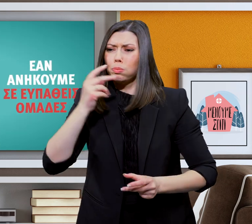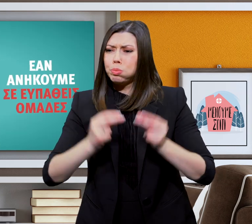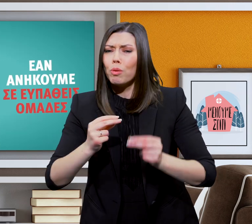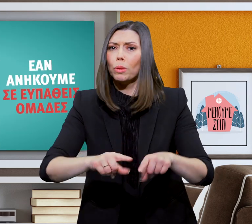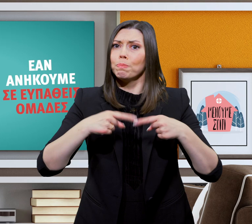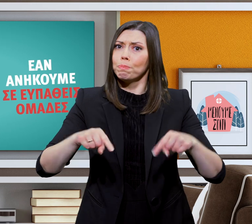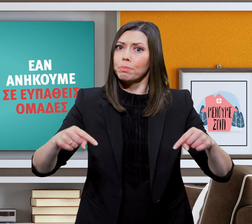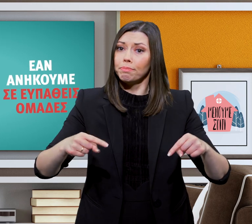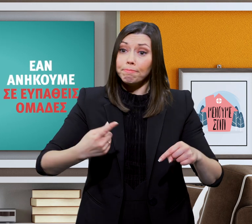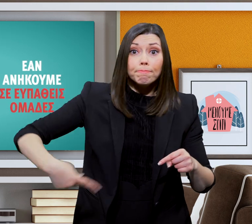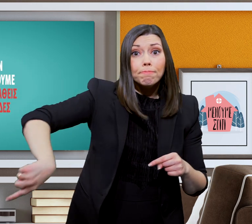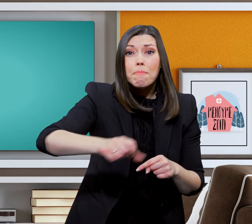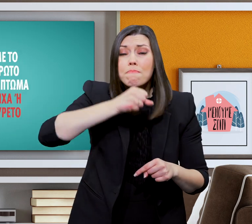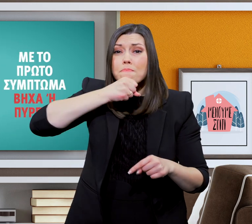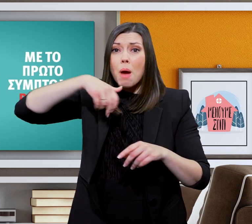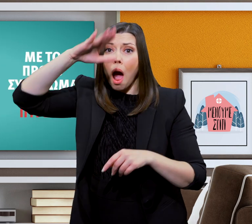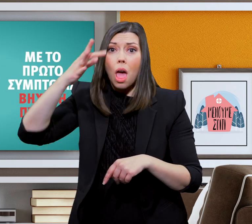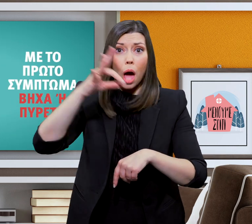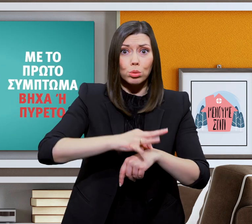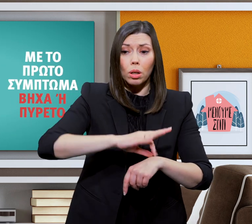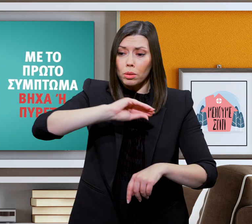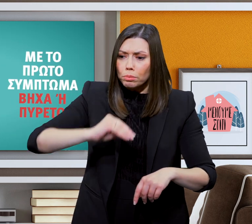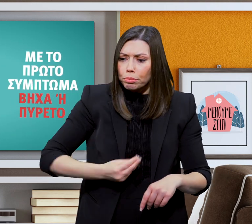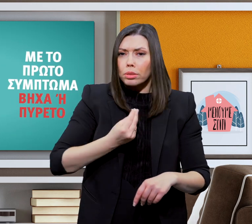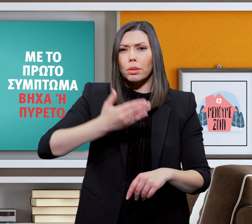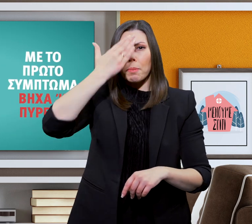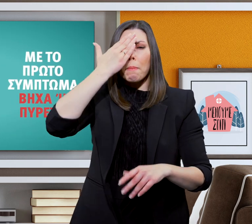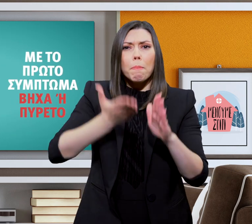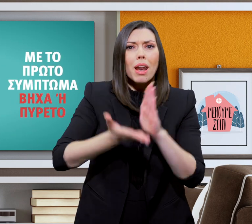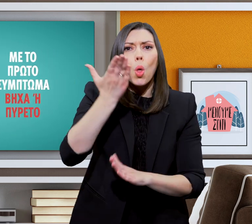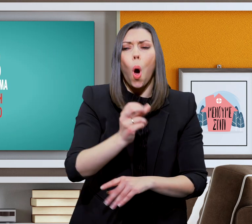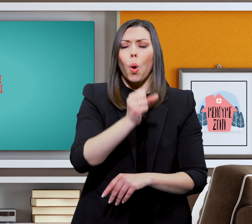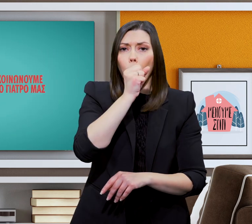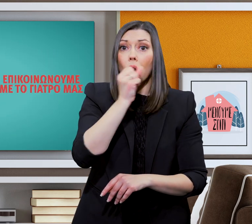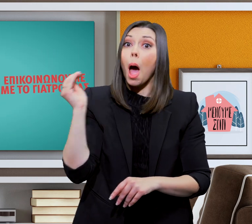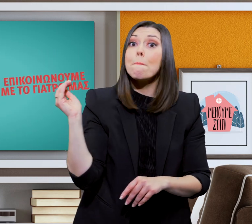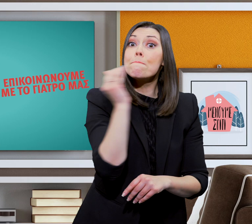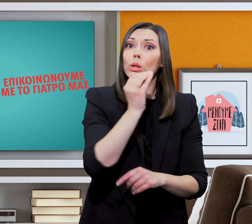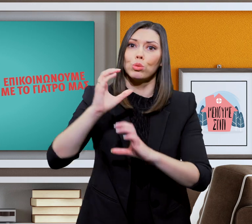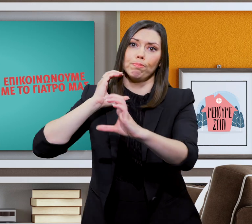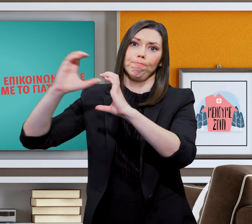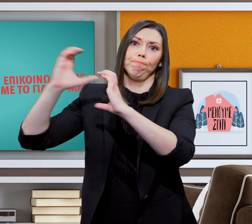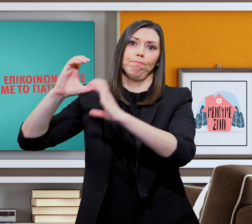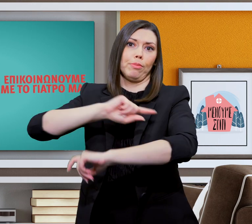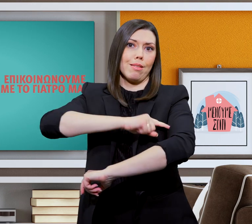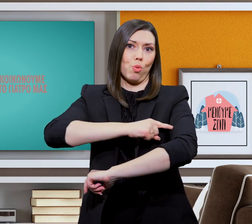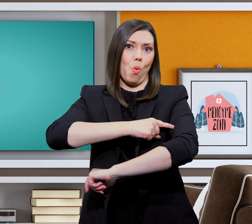Εάν ανήκουμε σε ευπαθείς ομάδες, με το πρώτο σύμπτωμα, βήχα ή πυρετό, επικοινωνούμε με τον γιατρό μας.